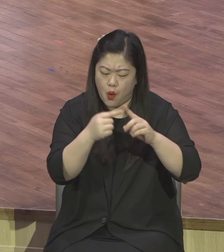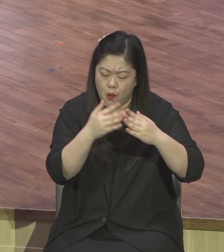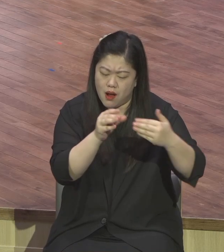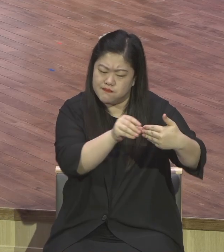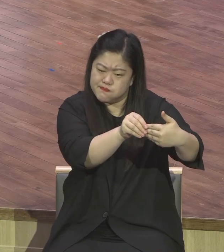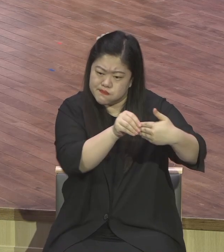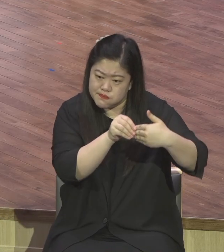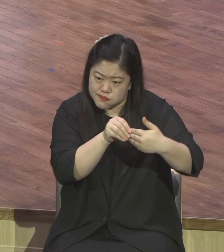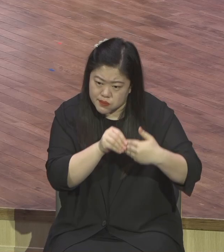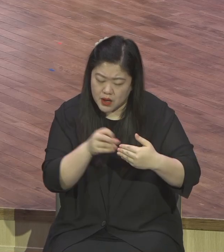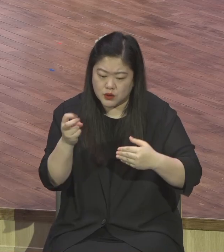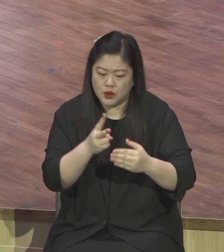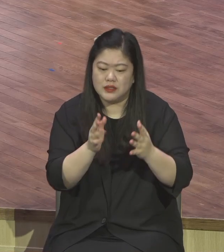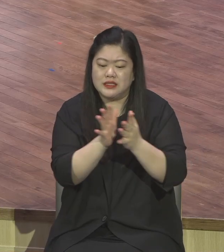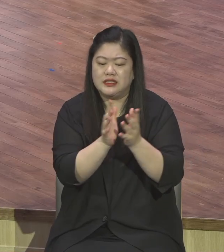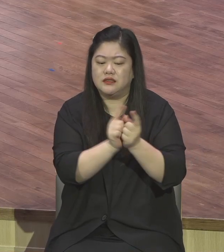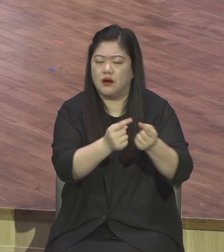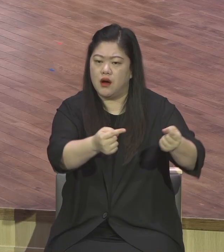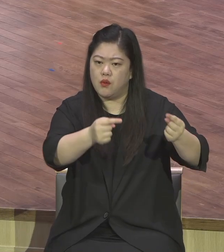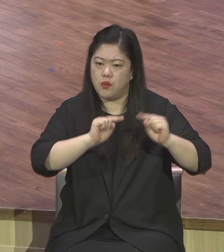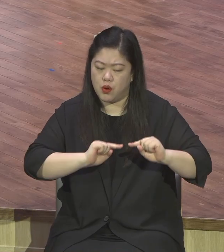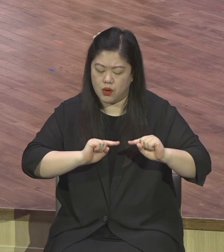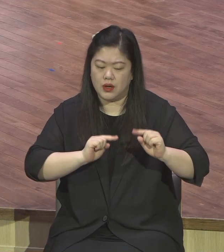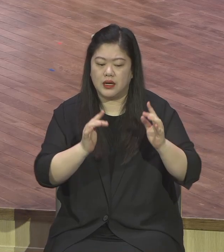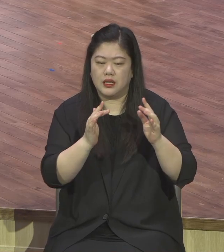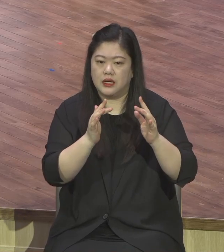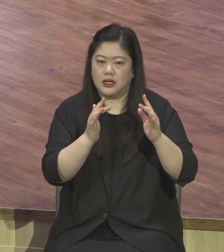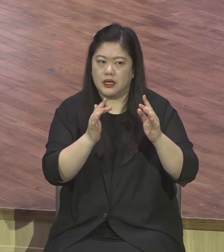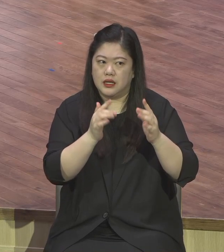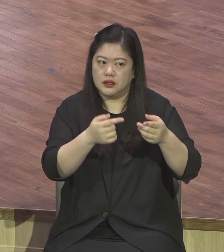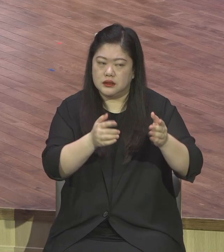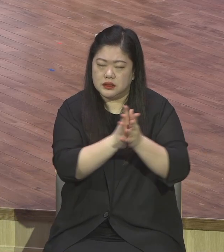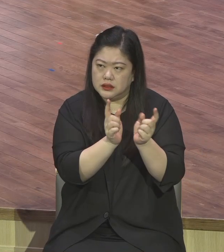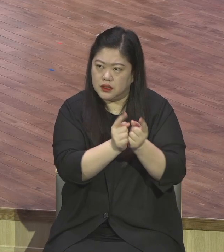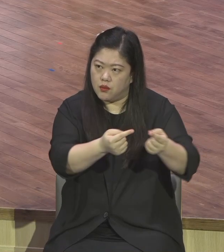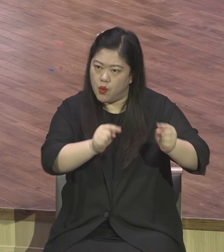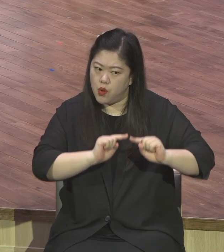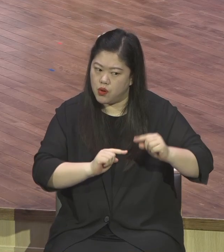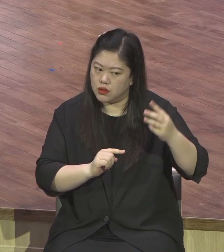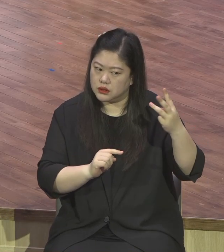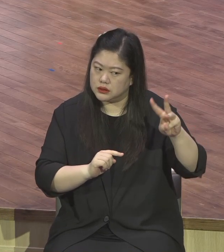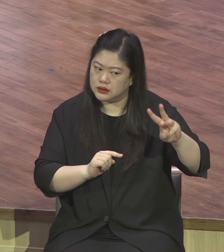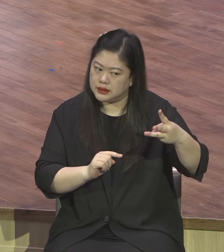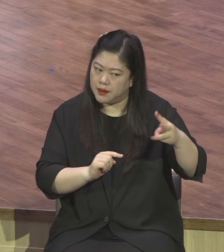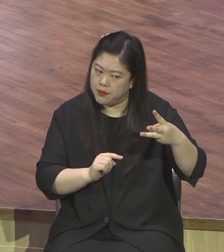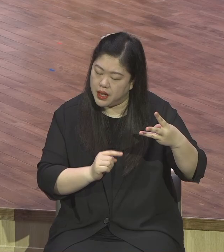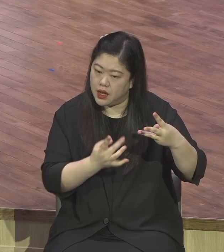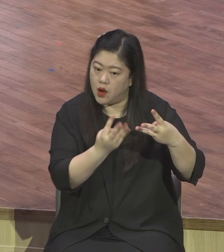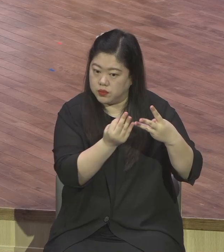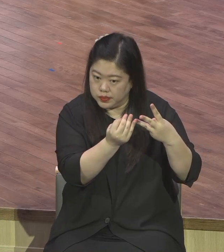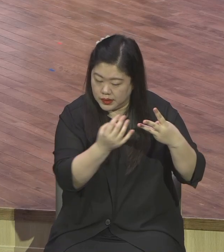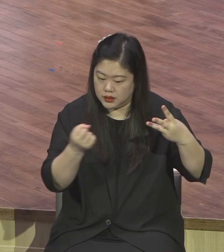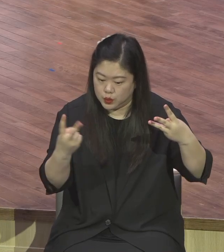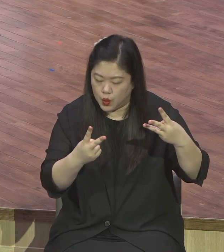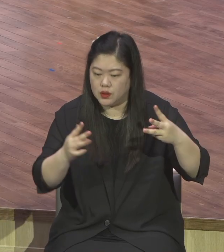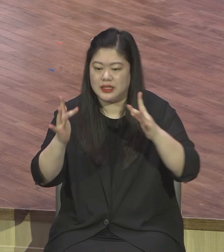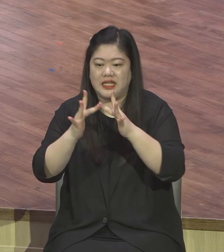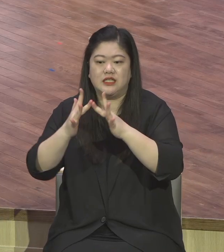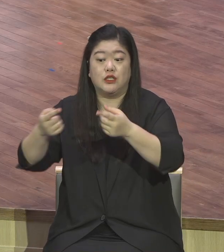3549명이 예배에 참석했습니다. 이 가운데 현장 예배드린 분이